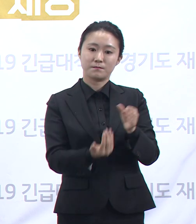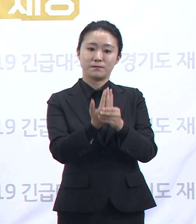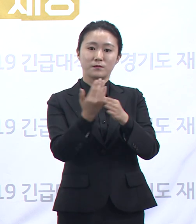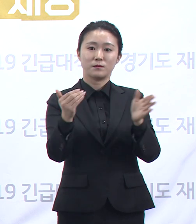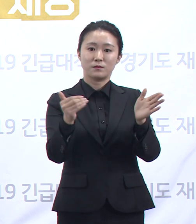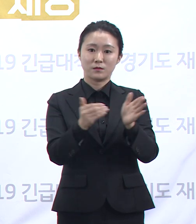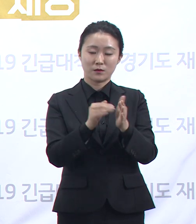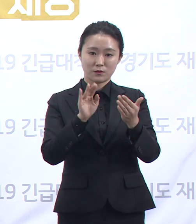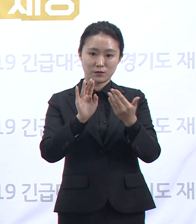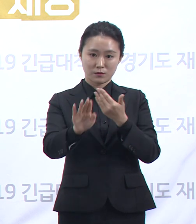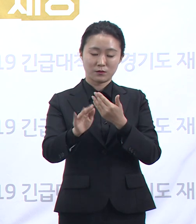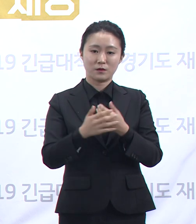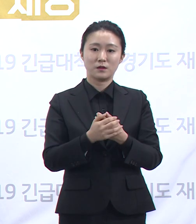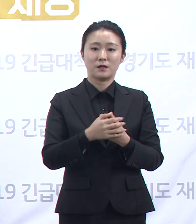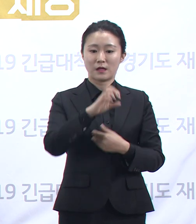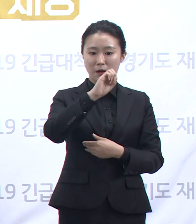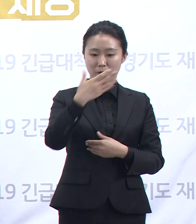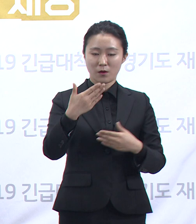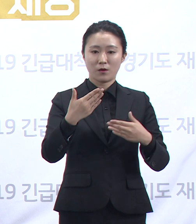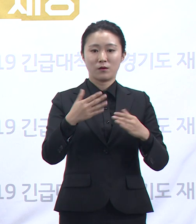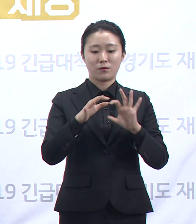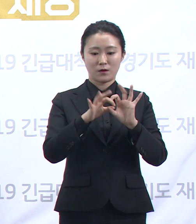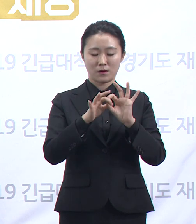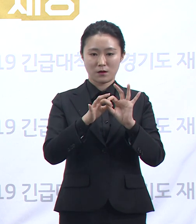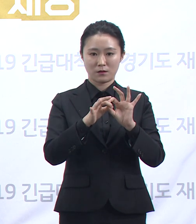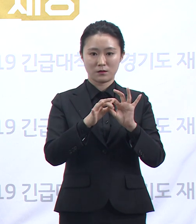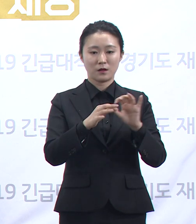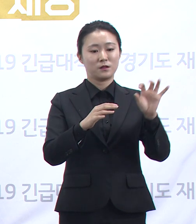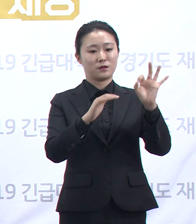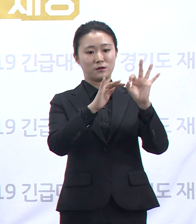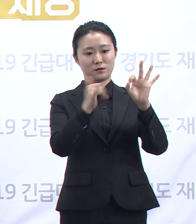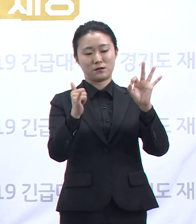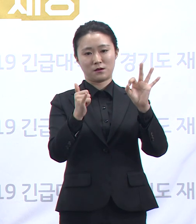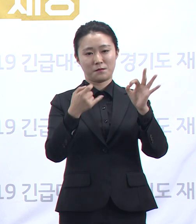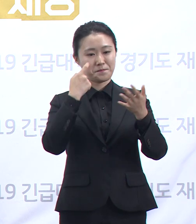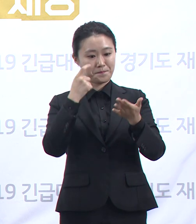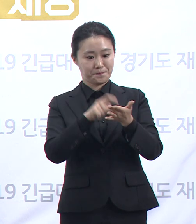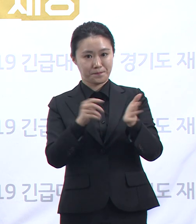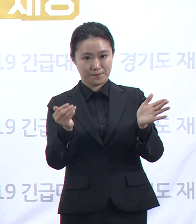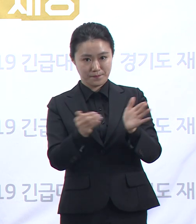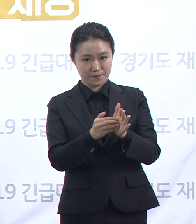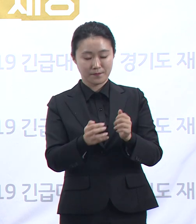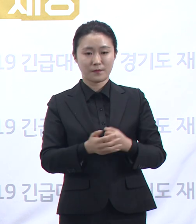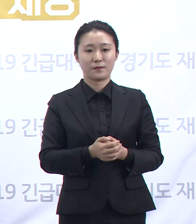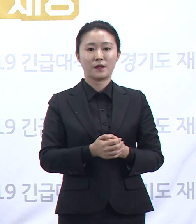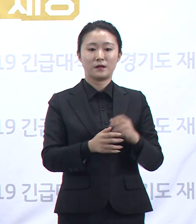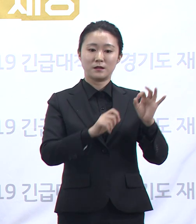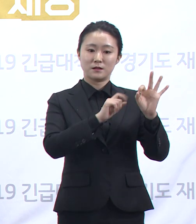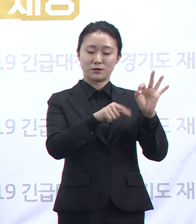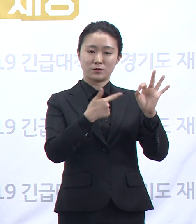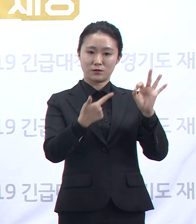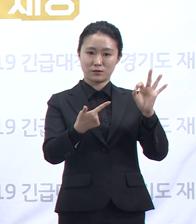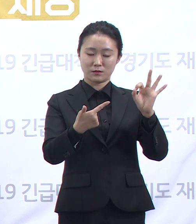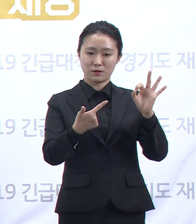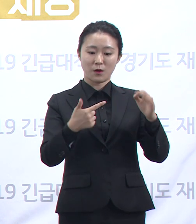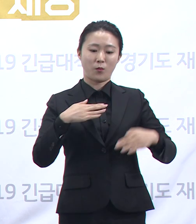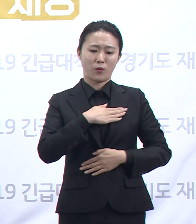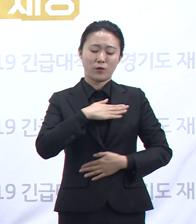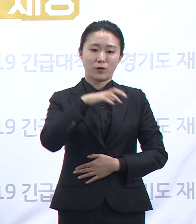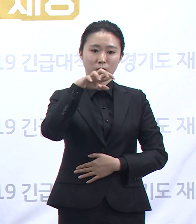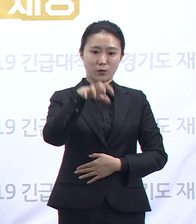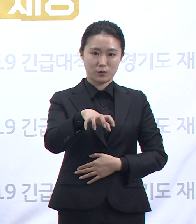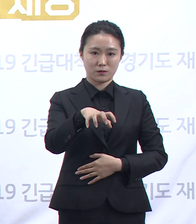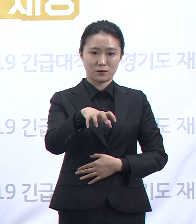근로자 관련 확진자는 10명이었으며 10월 6일 목욕탕 이용 시 확진자와 접촉하여 확진 판정을 받은